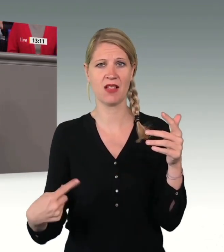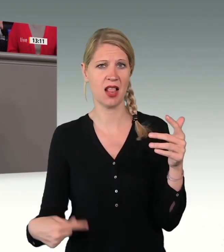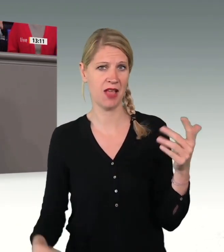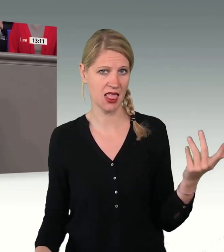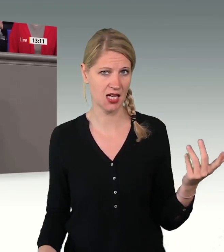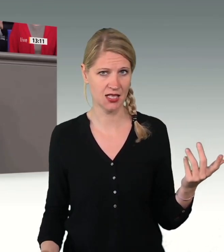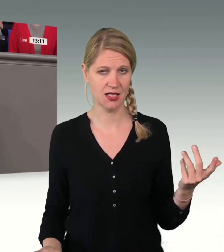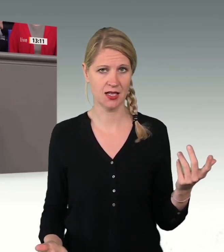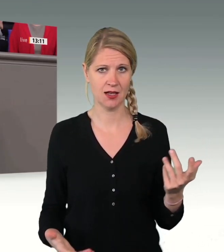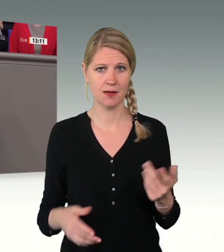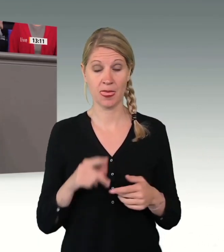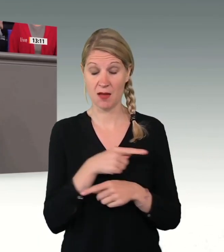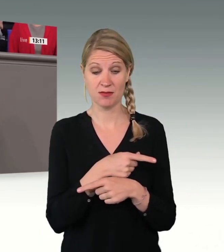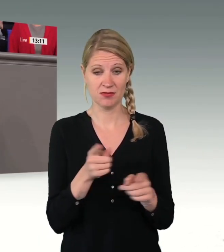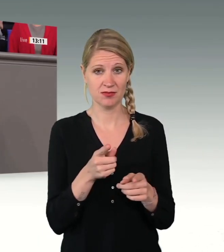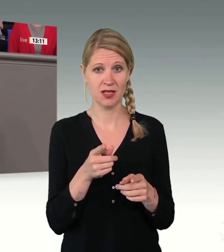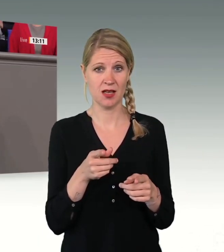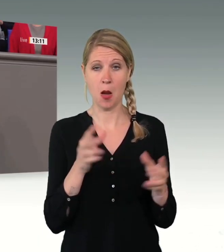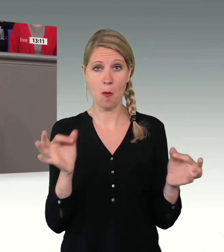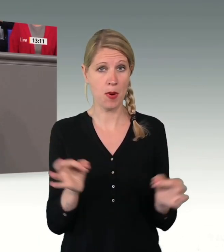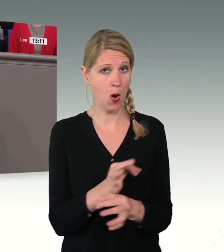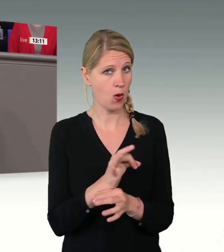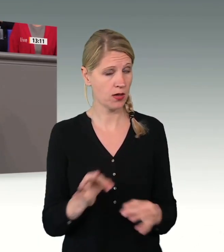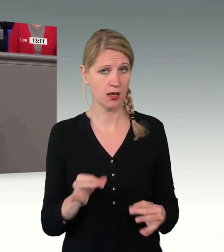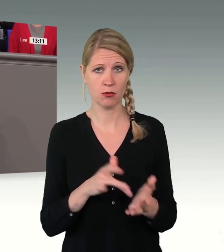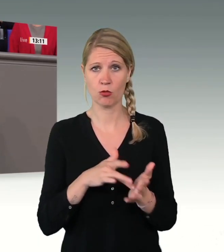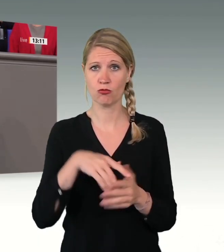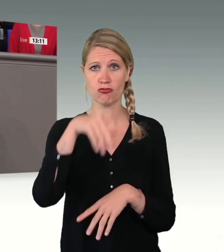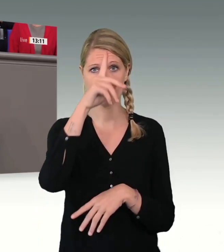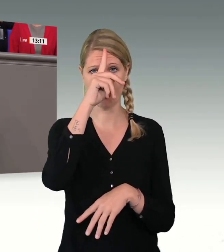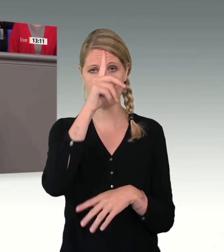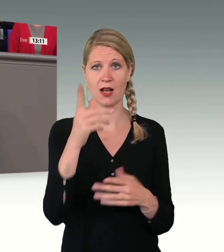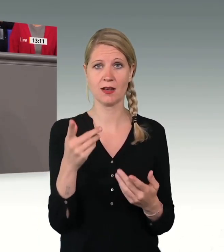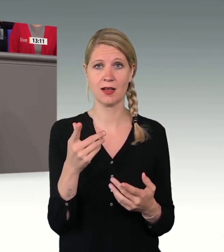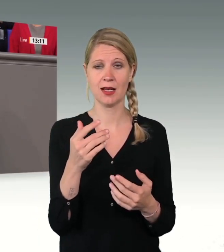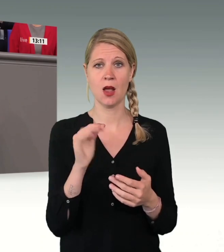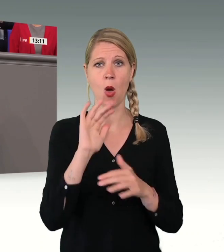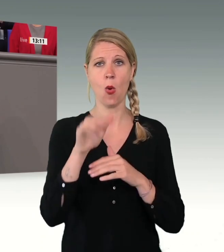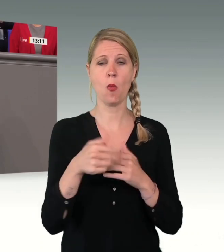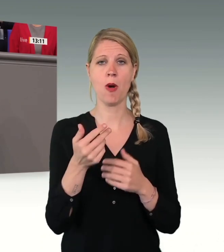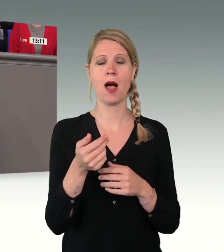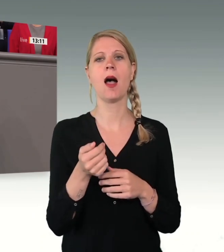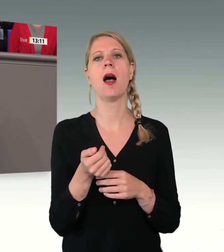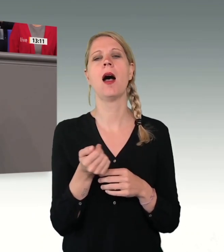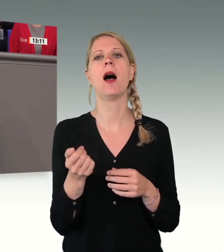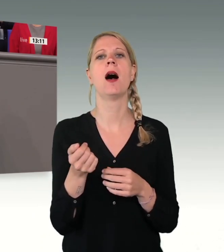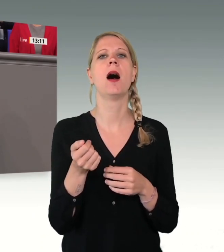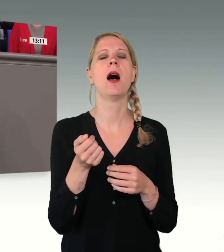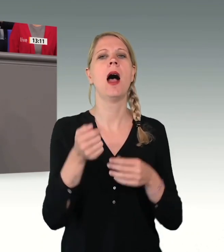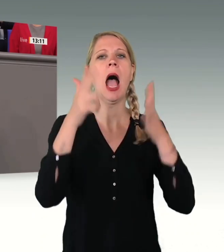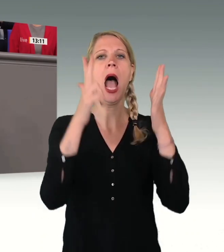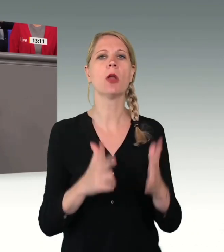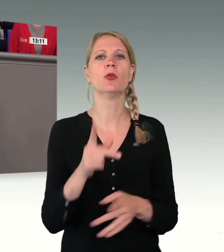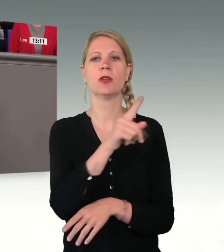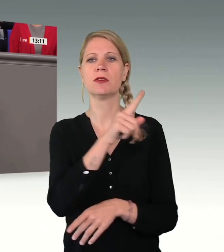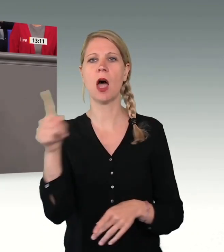Dabei müsste all das gar nicht sein. In Deutschland tummeln sich mittlerweile über 800.000 Asylbewerber, die bereits